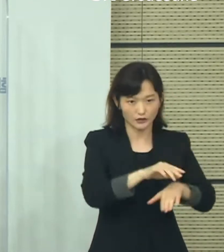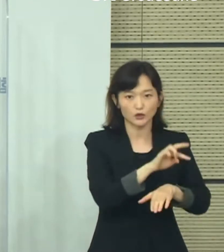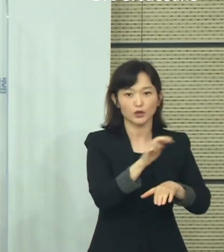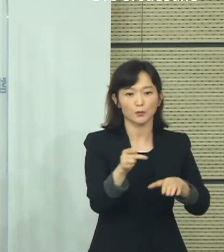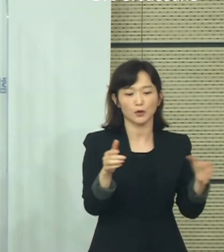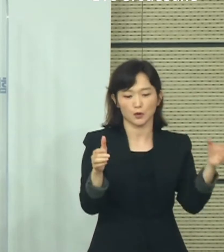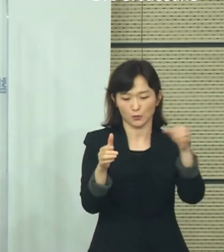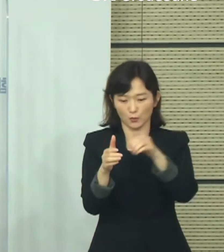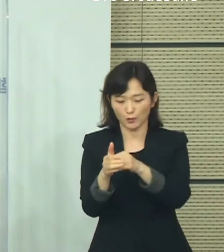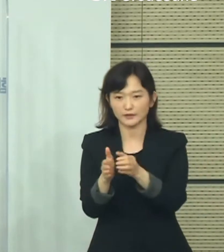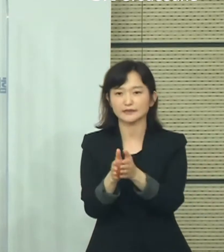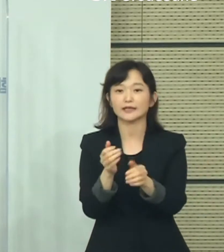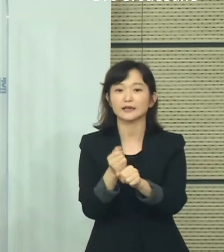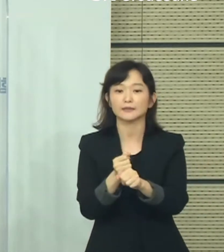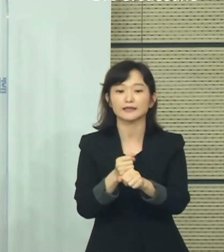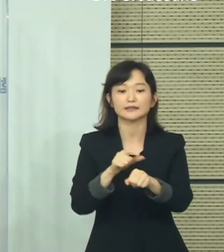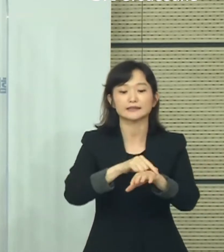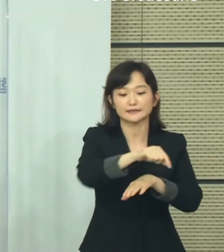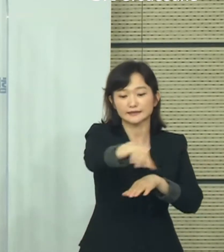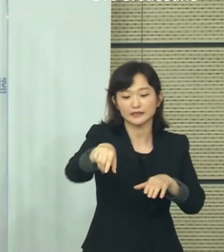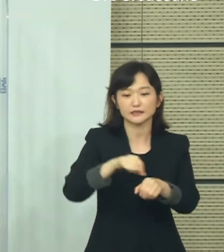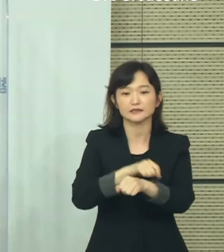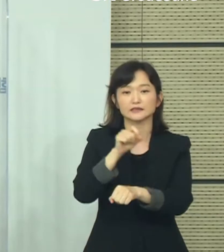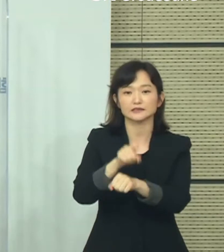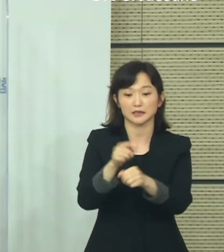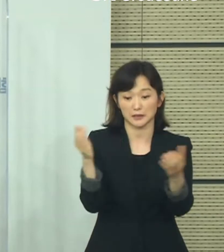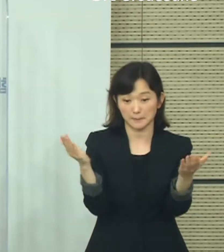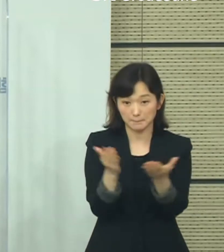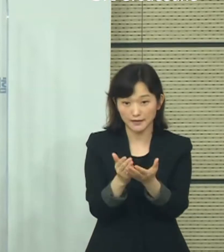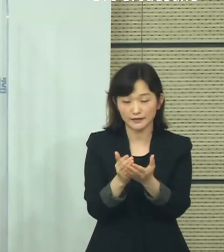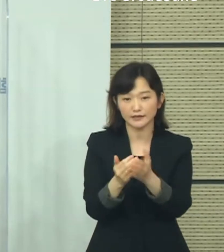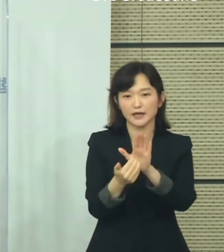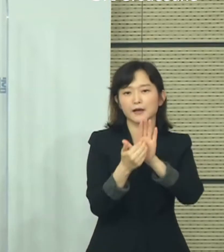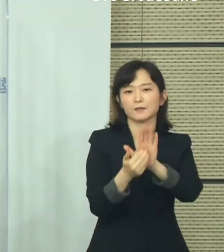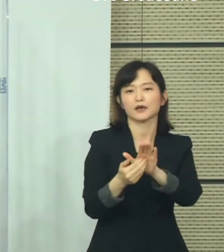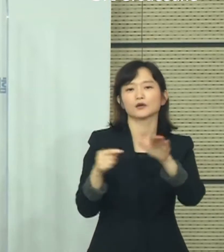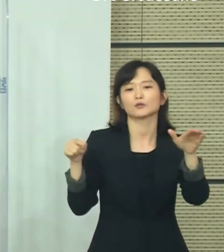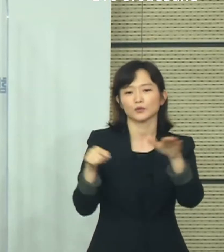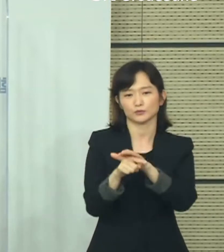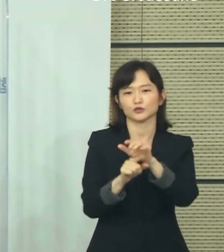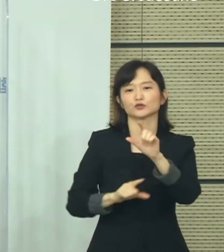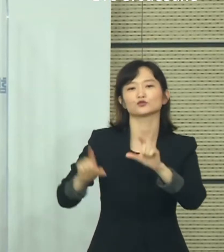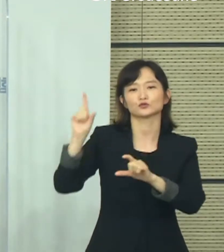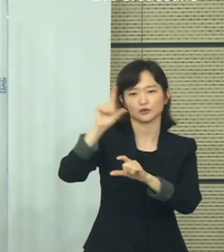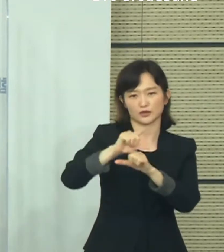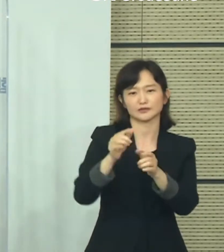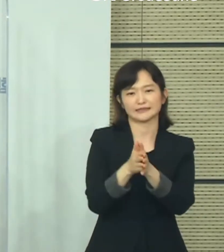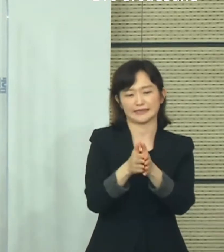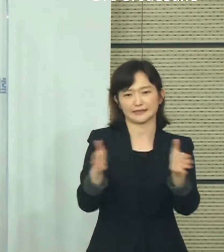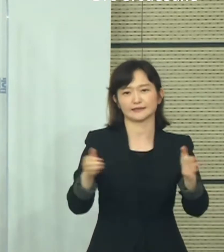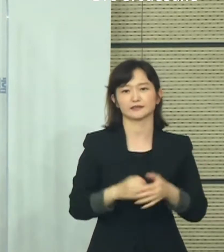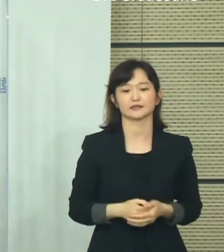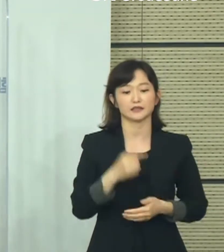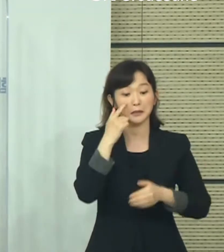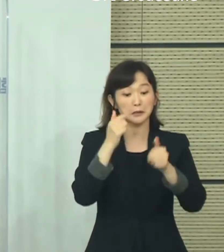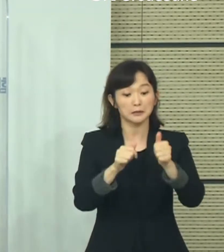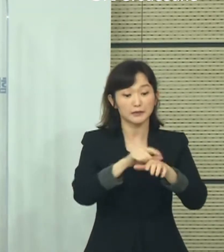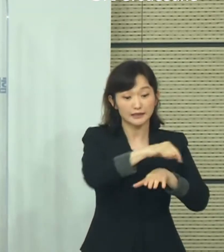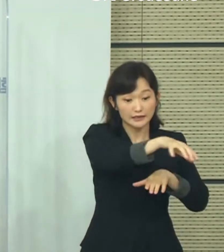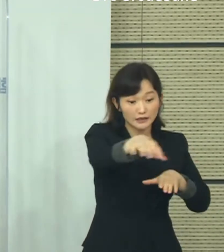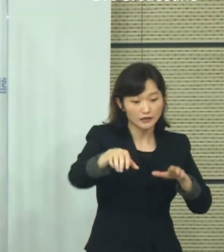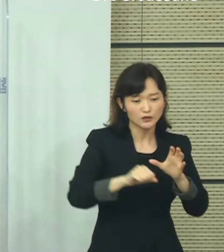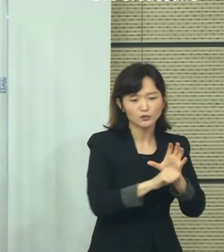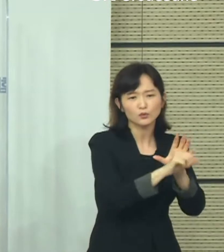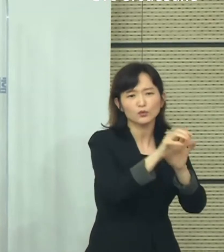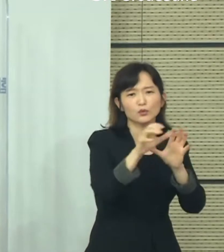적용하면서 지역 특성에 맞는 방역조치를 추가로 적용하였습니다. 시범 적용 지역의 코로나19